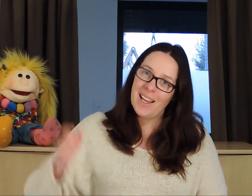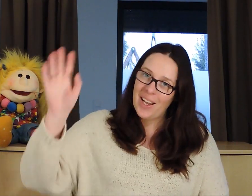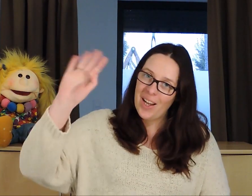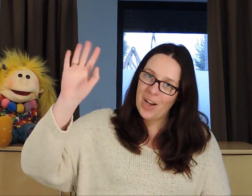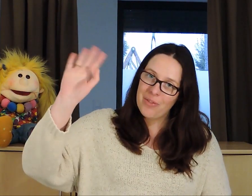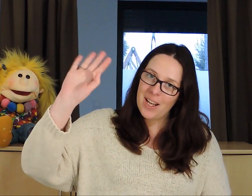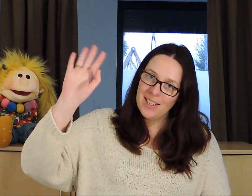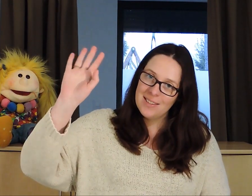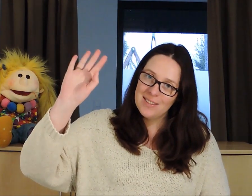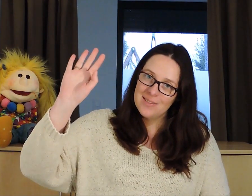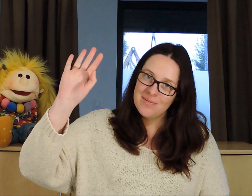au revoir.